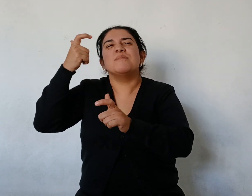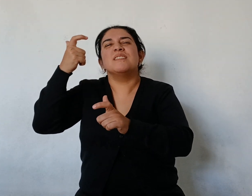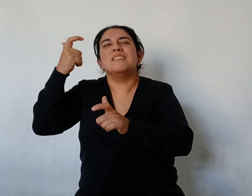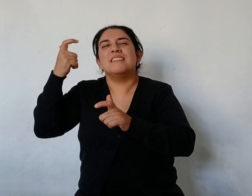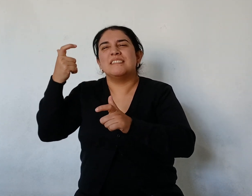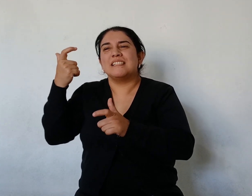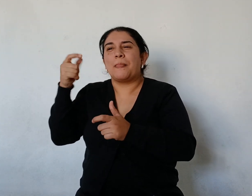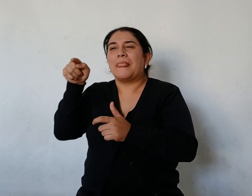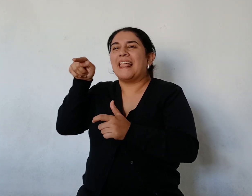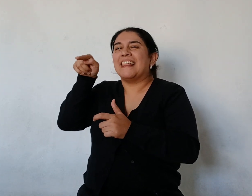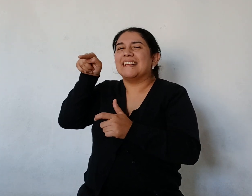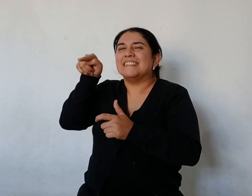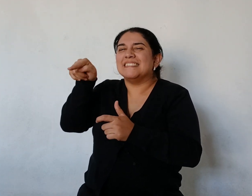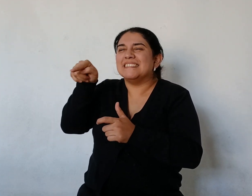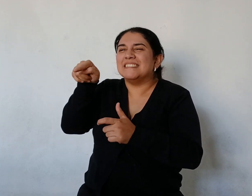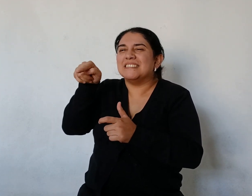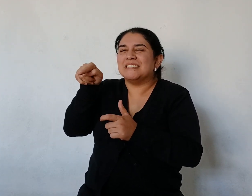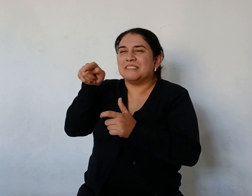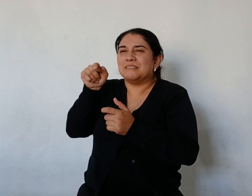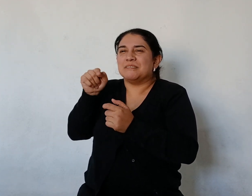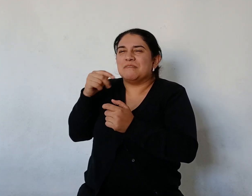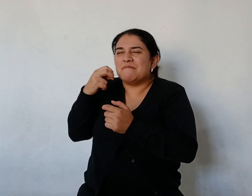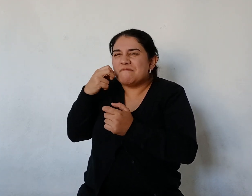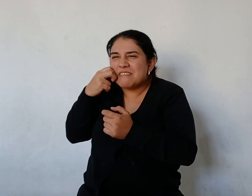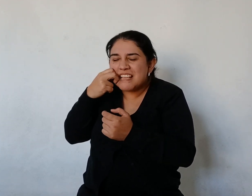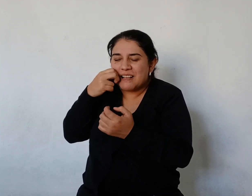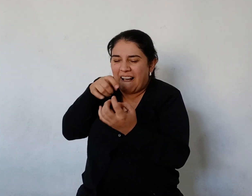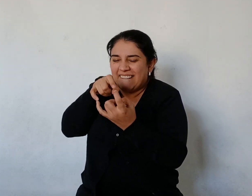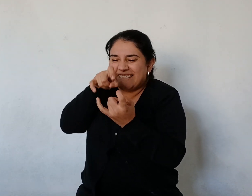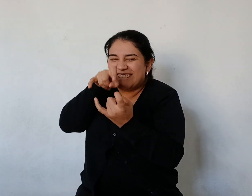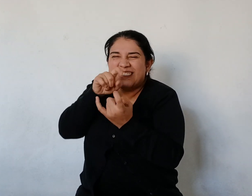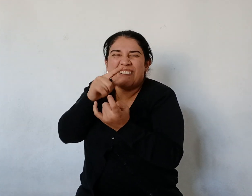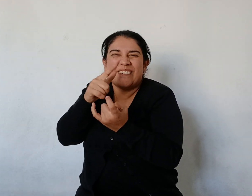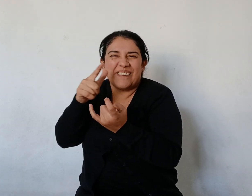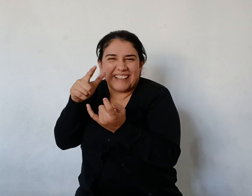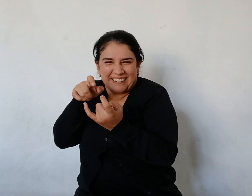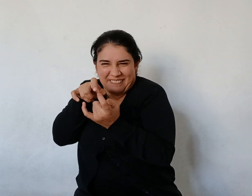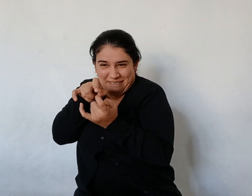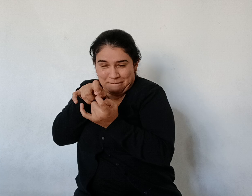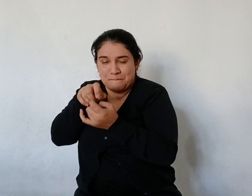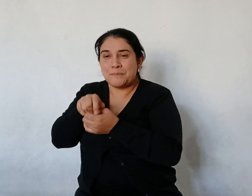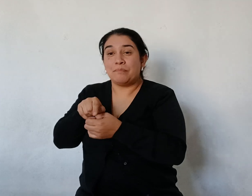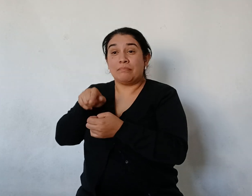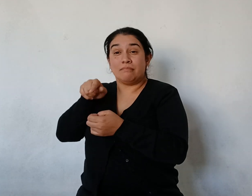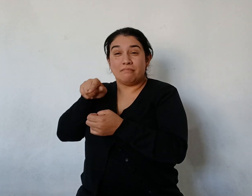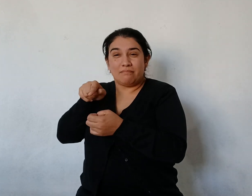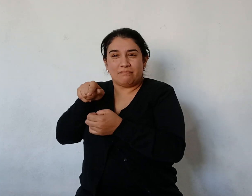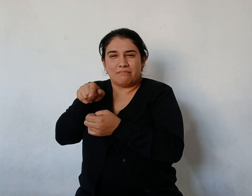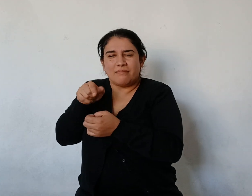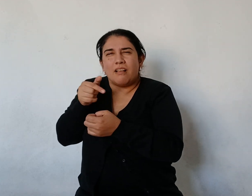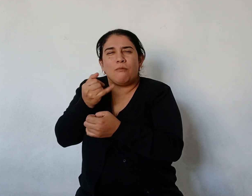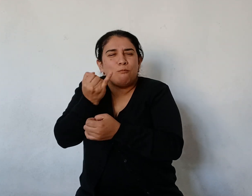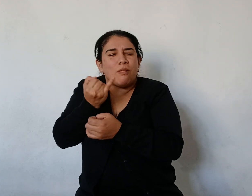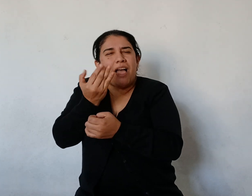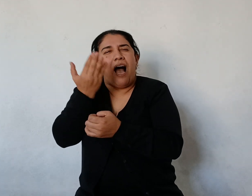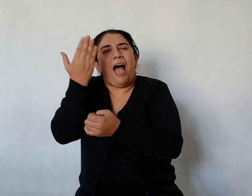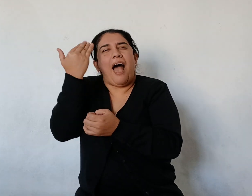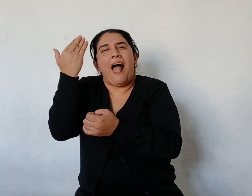quedaban sino dos dientes sanos en los costados de la boca Y que había hecho una vez un viaje hasta el mar Dijo de repente